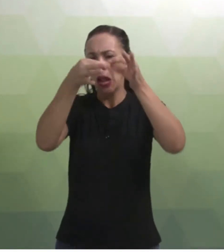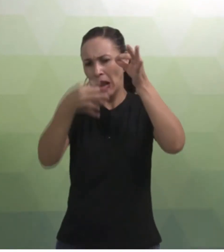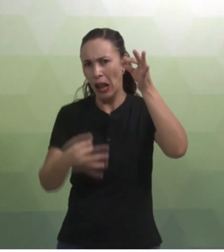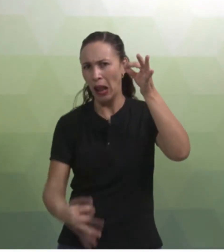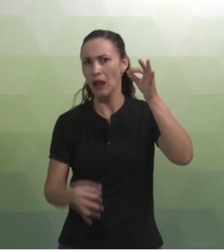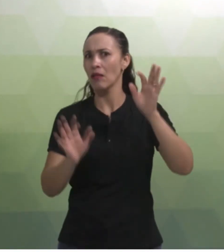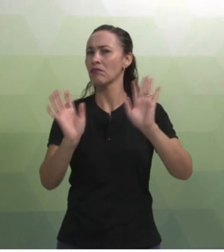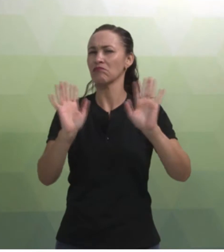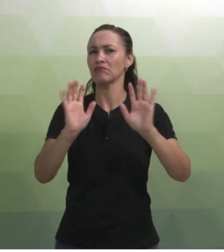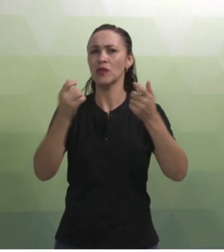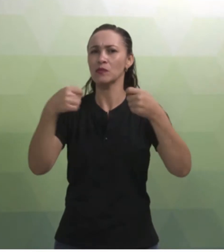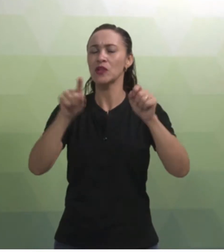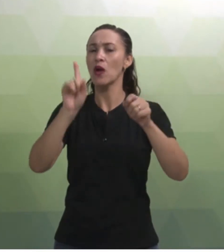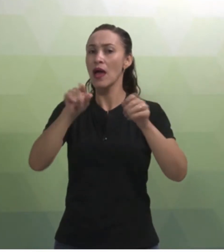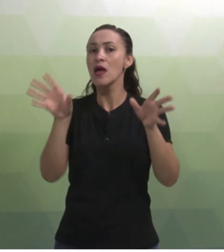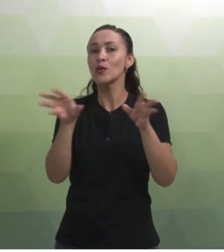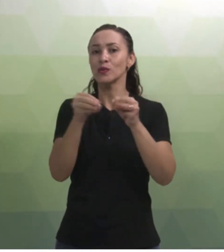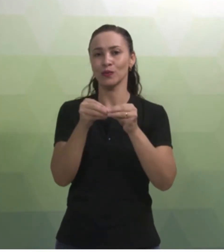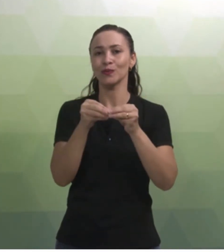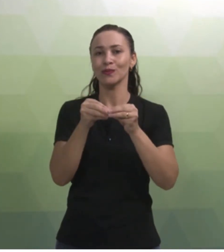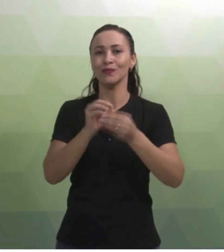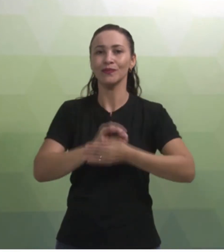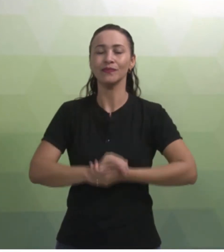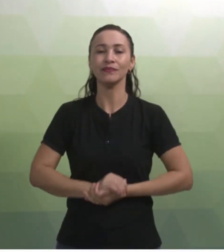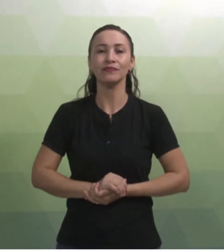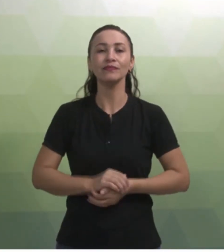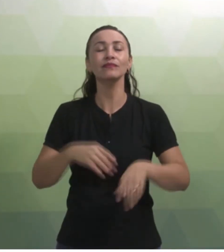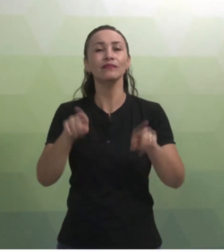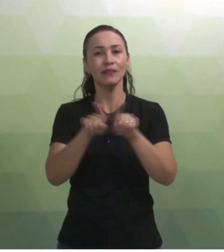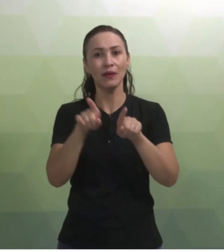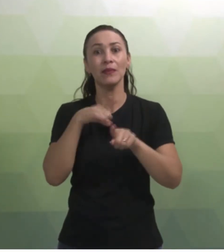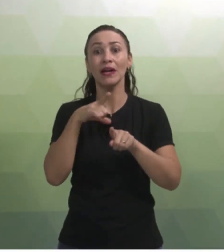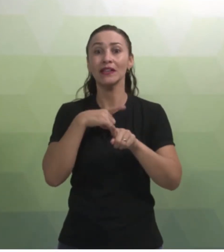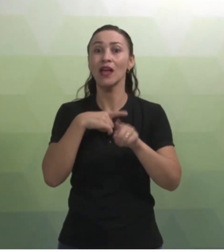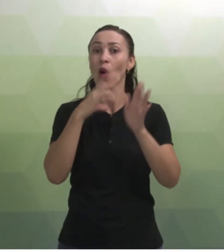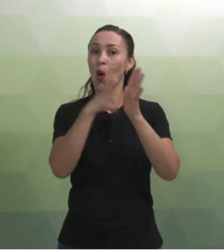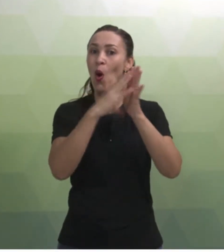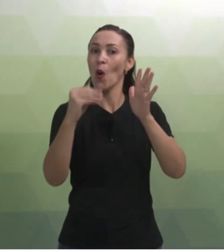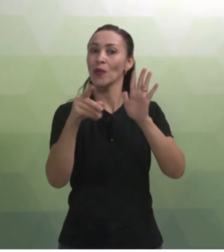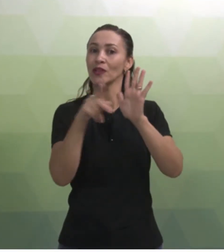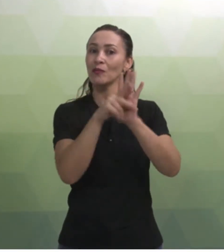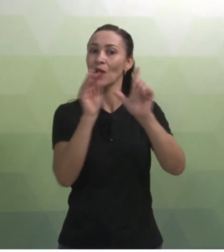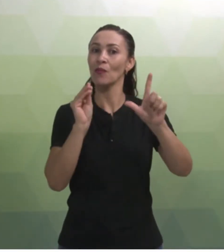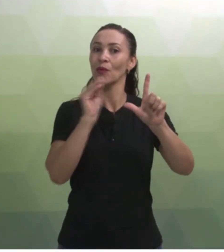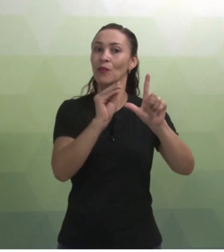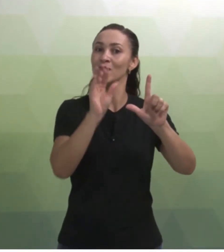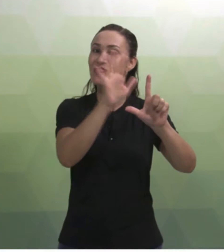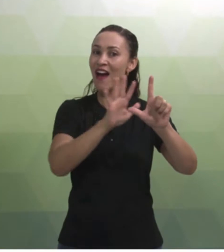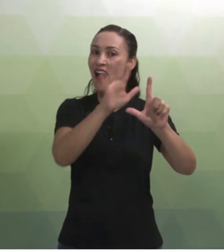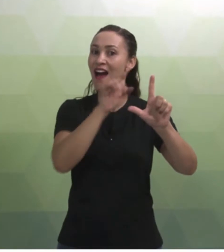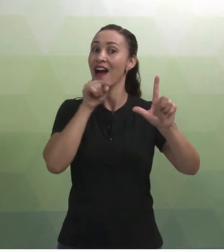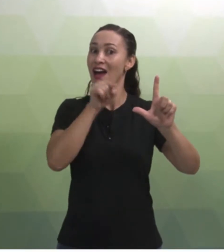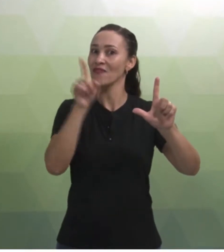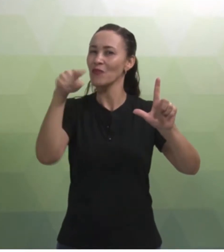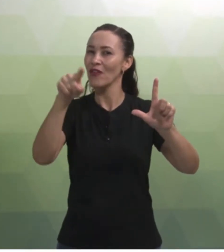longa não, viu? De forma resumida. E temos também um modelo disponibilizado no AVA, para que vocês possam se